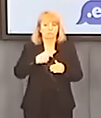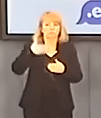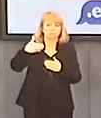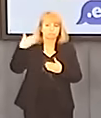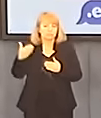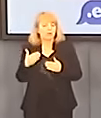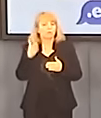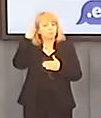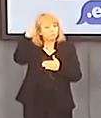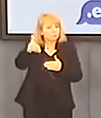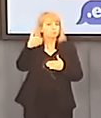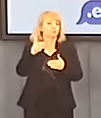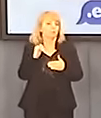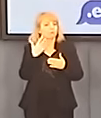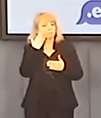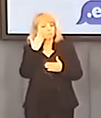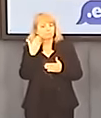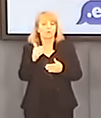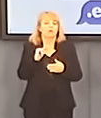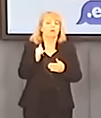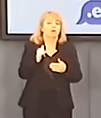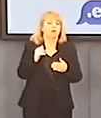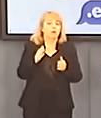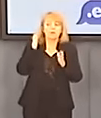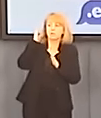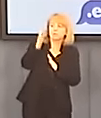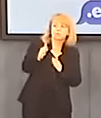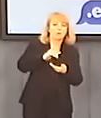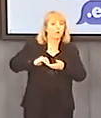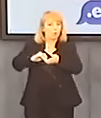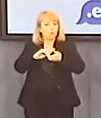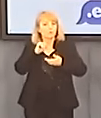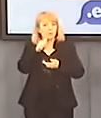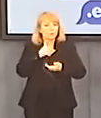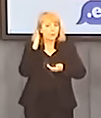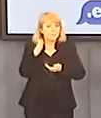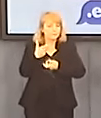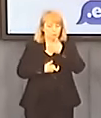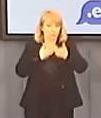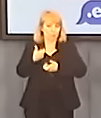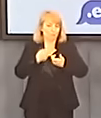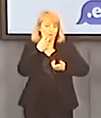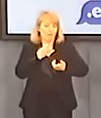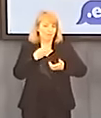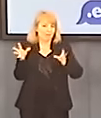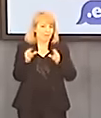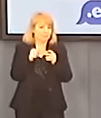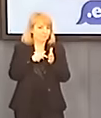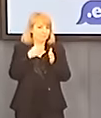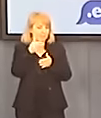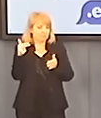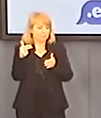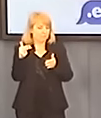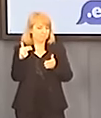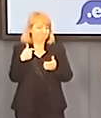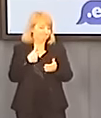perspektywy i kierunki, w których Unia będzie zmierzała, jeśli chodzi o energetykę. Natomiast ja bym był bardzo zadowolony,